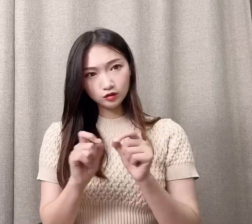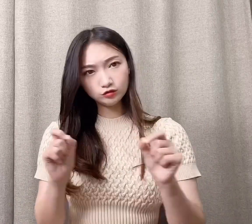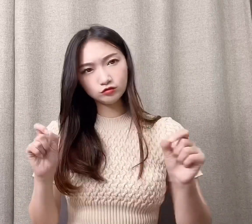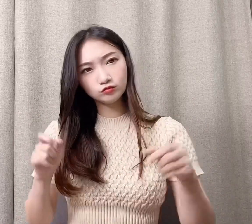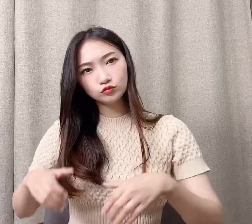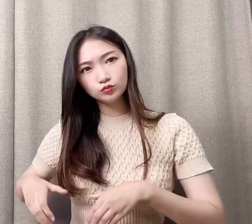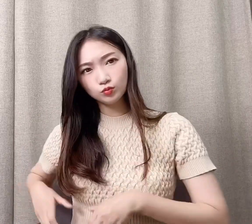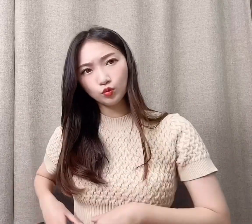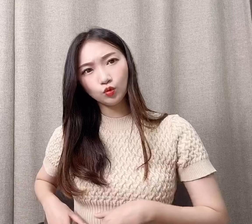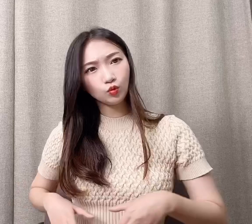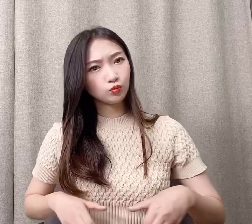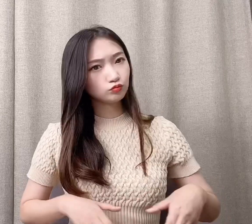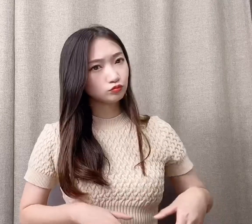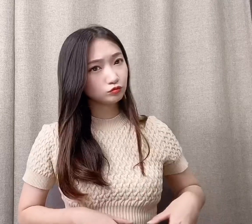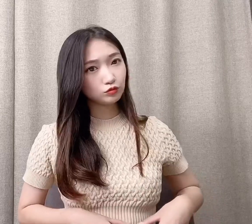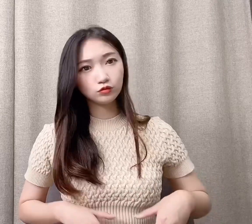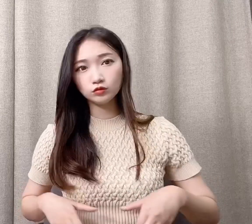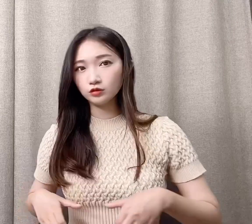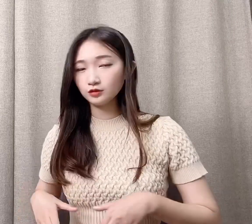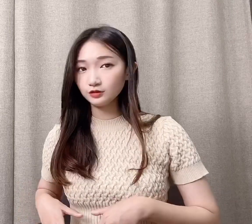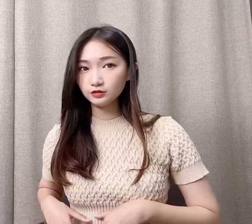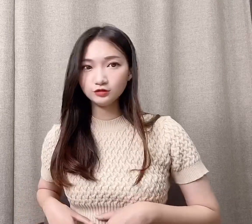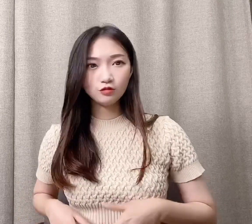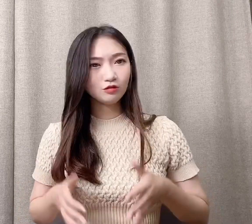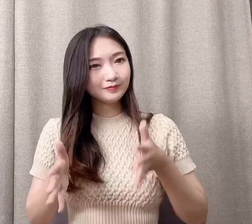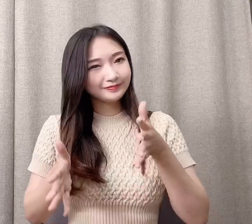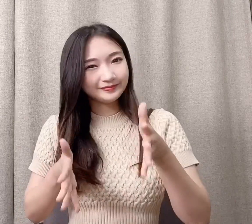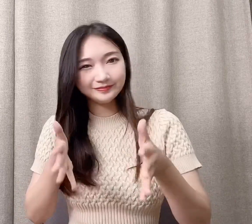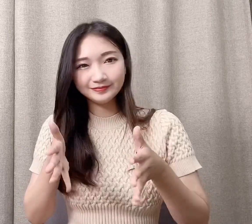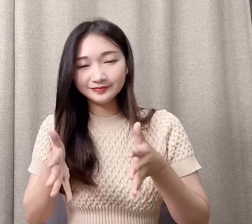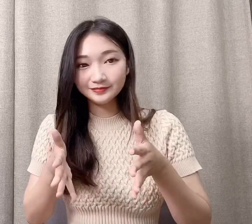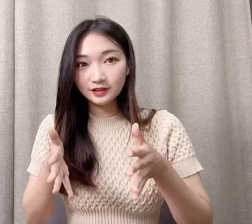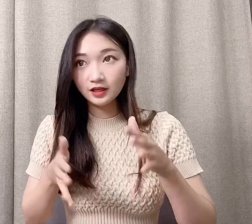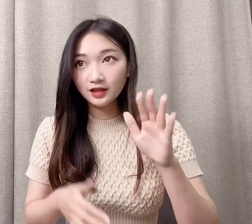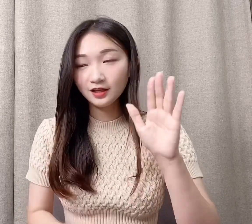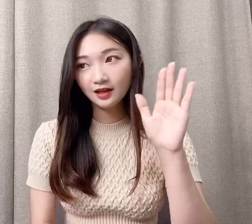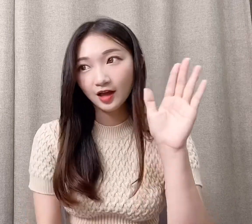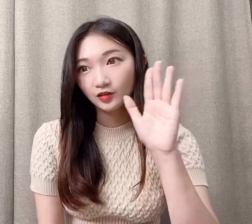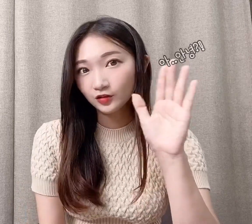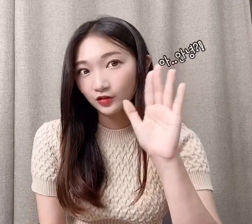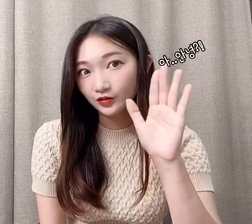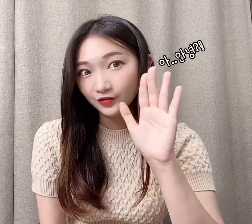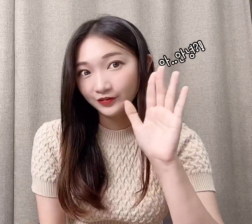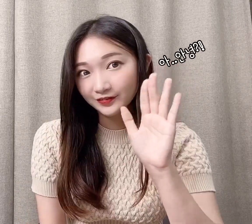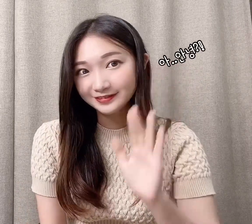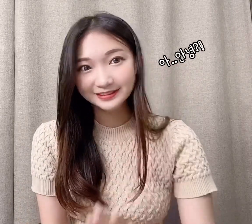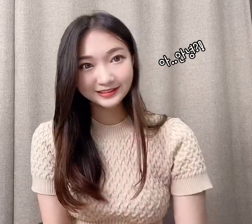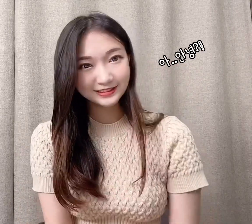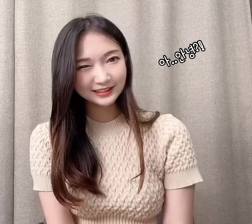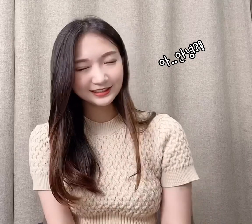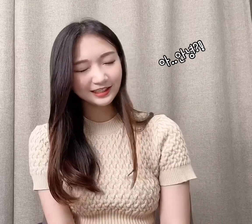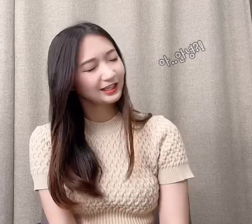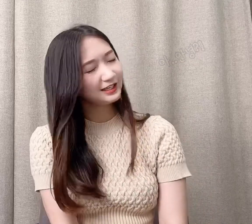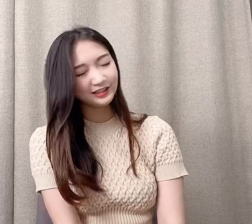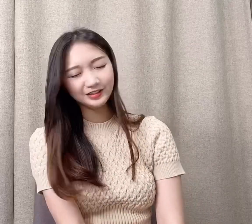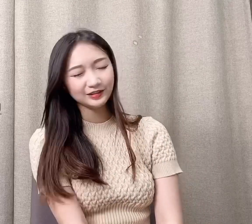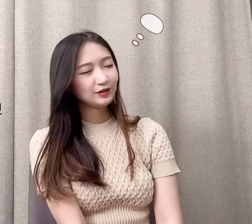한참을 머뭇거리며 슬픈 손이 상아 오늘